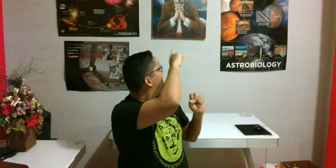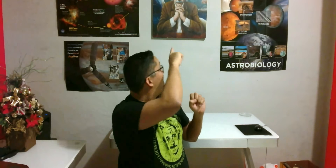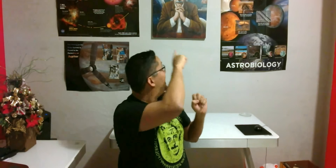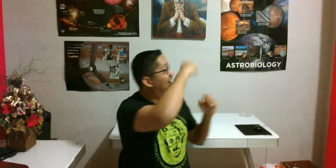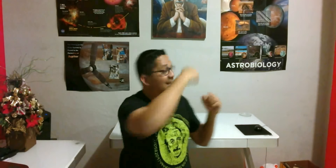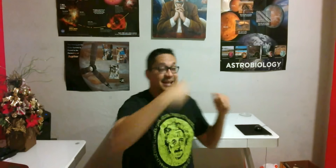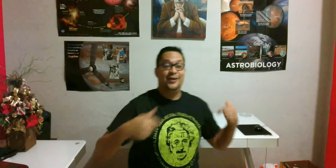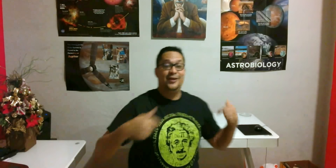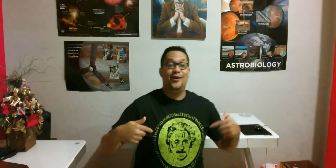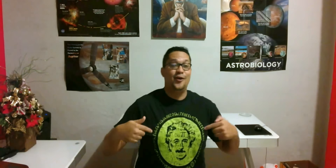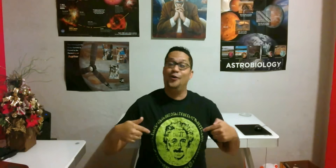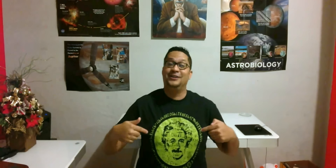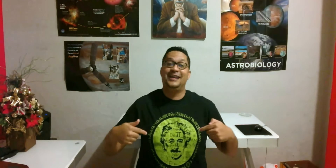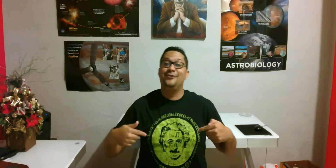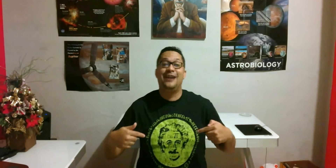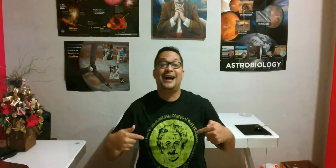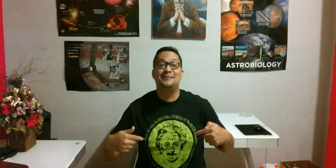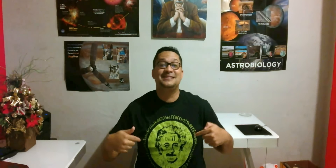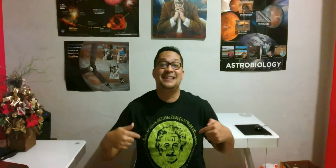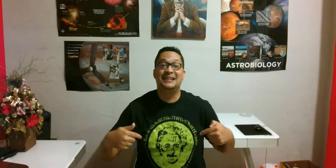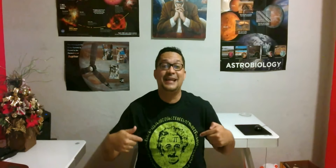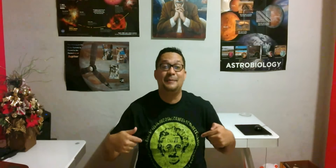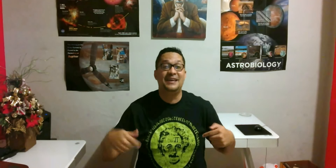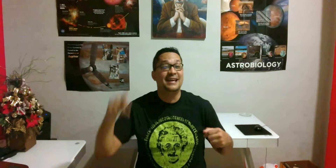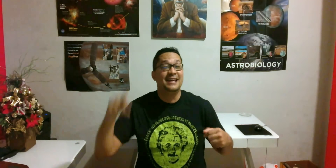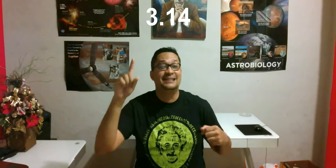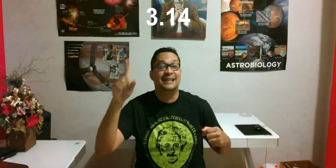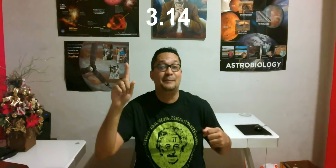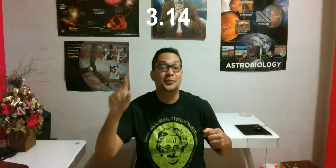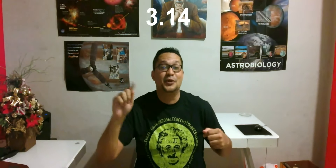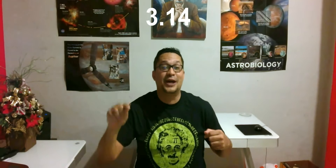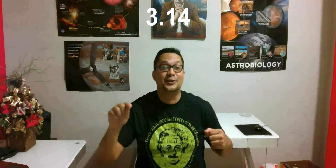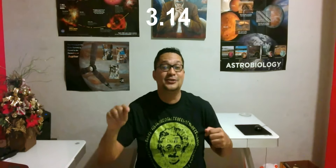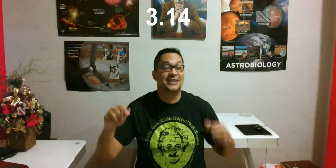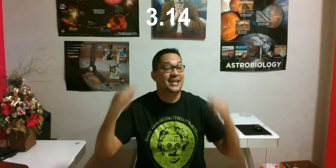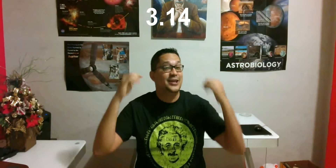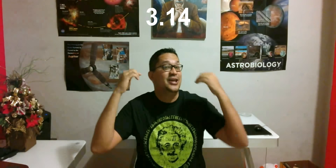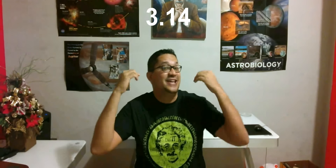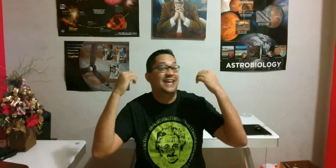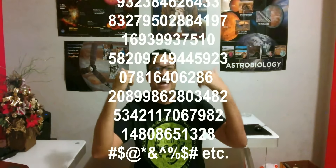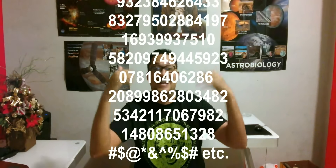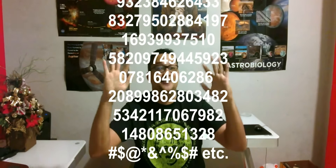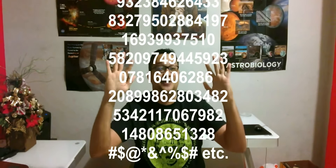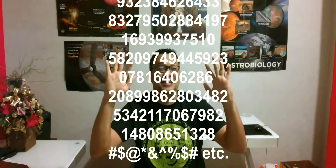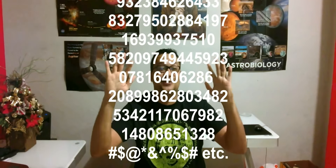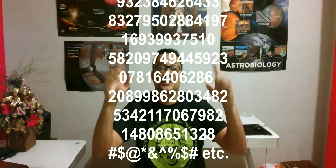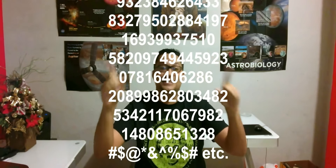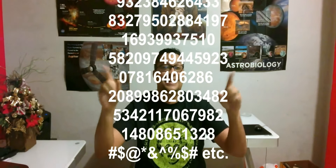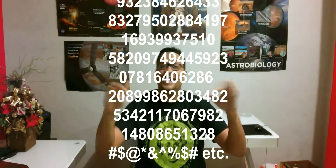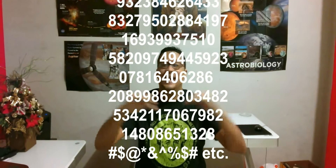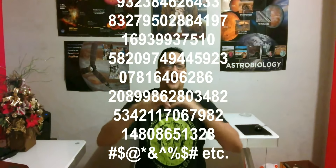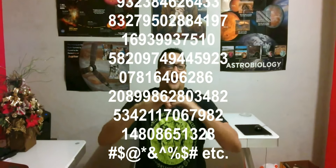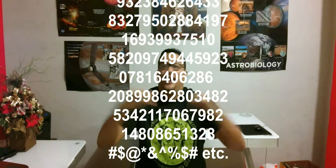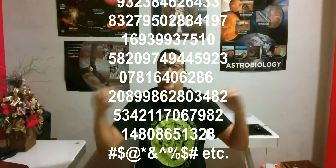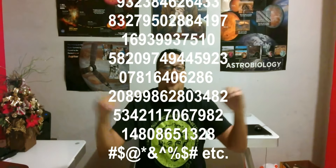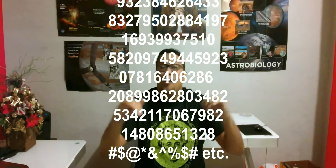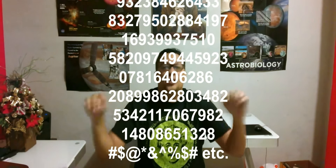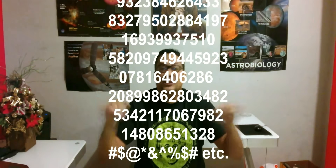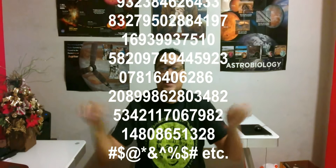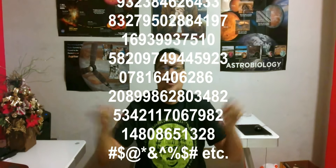Mira, hoy tengo a la camisa del día Pi, 3.14 y el infinito. Así que hoy nos tenemos